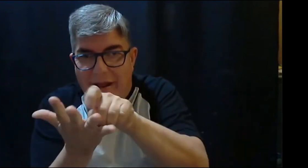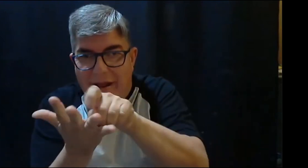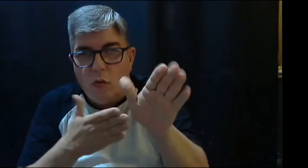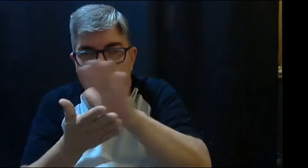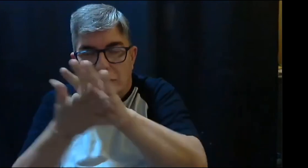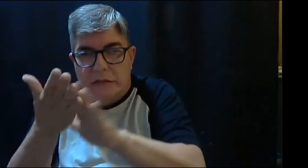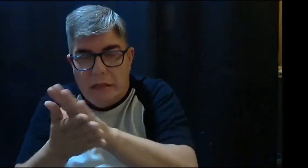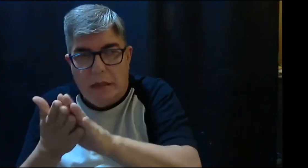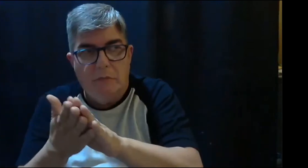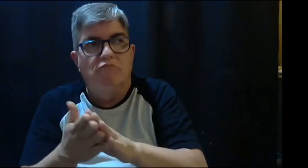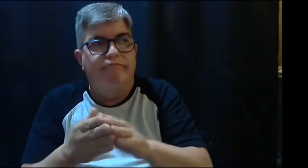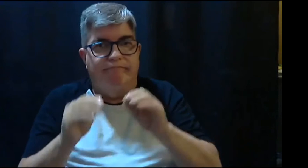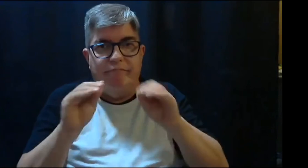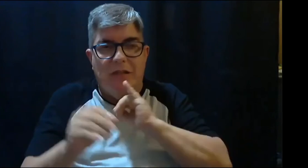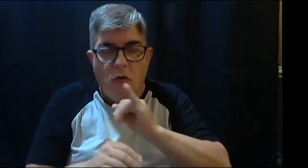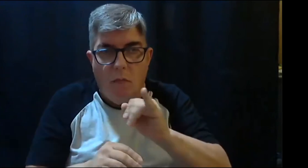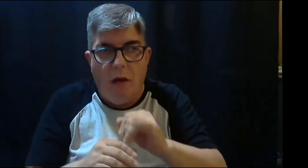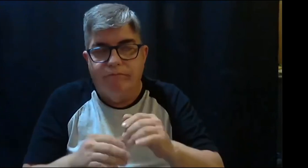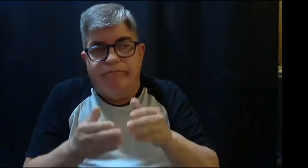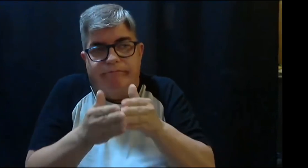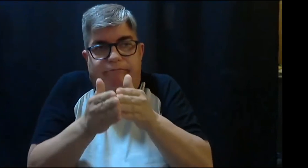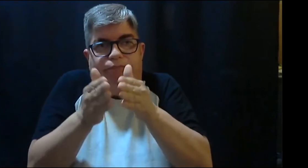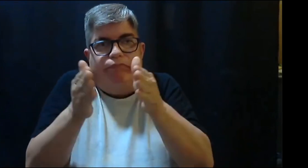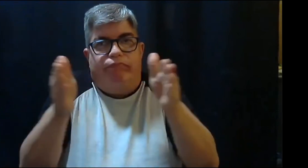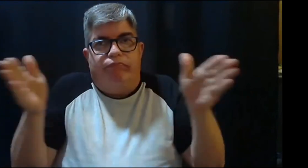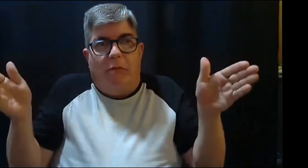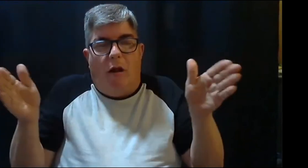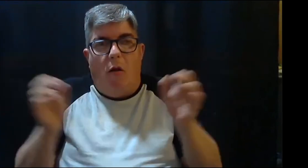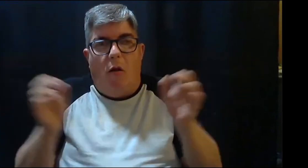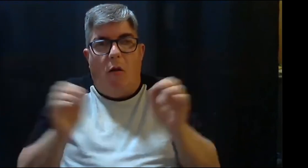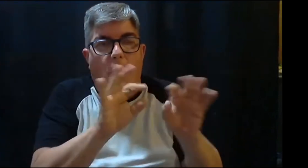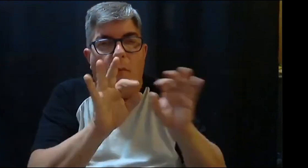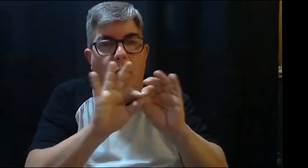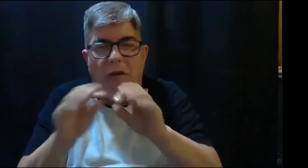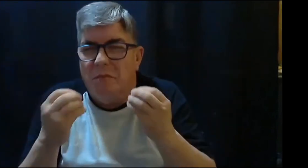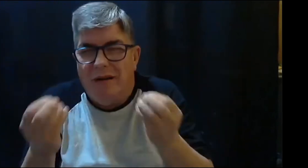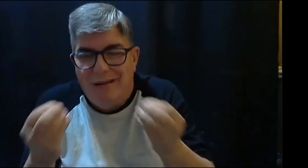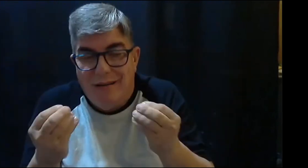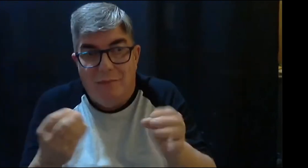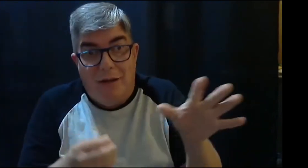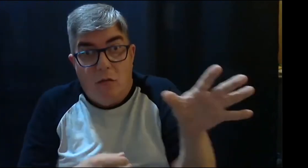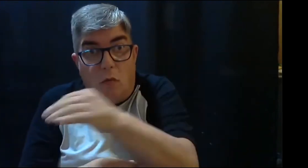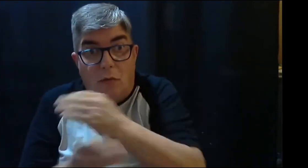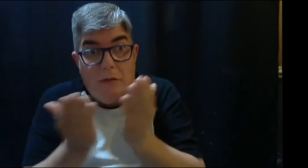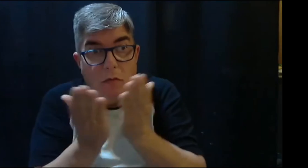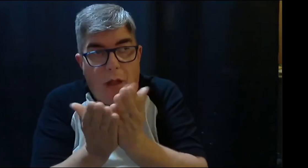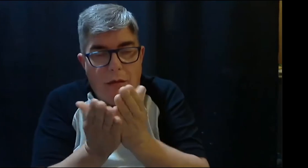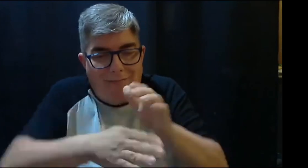y en las diferentes selectivas y cursos que se dan se ha ampliado un poco y se ha dado la oportunidad